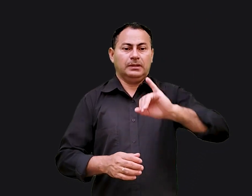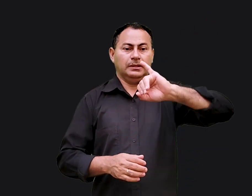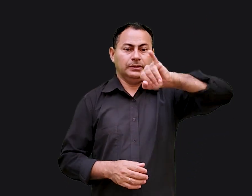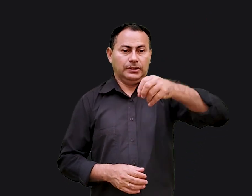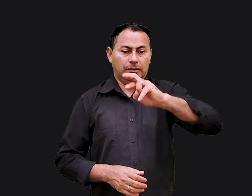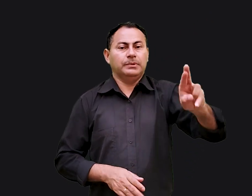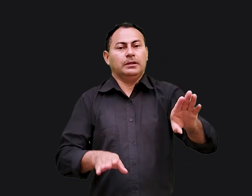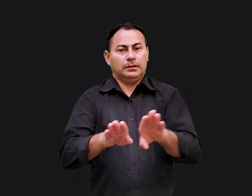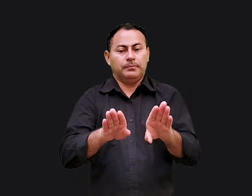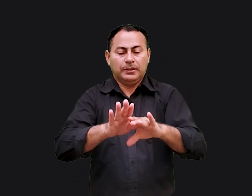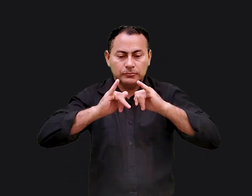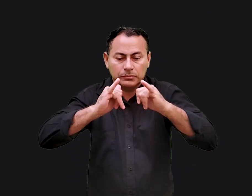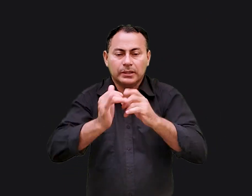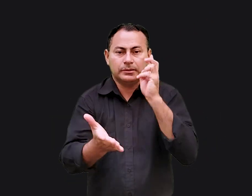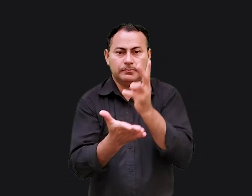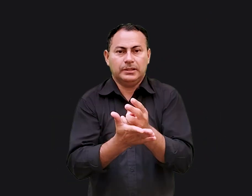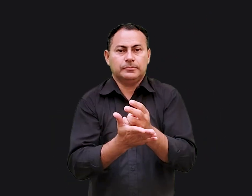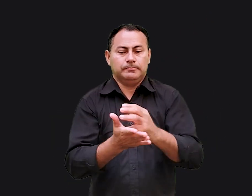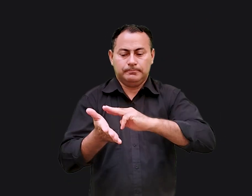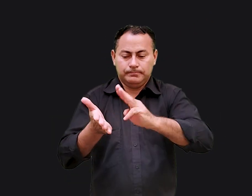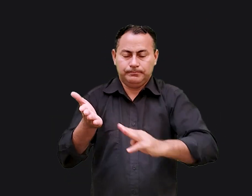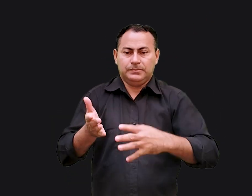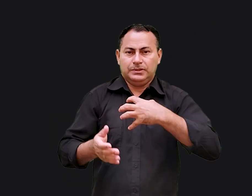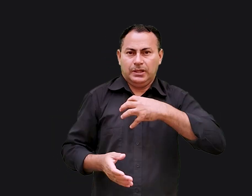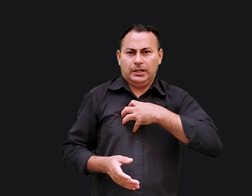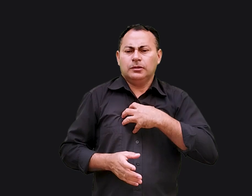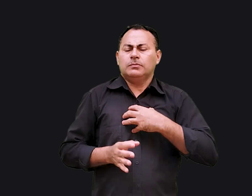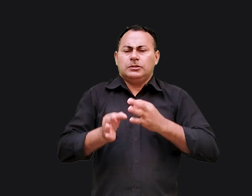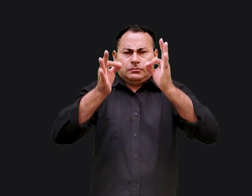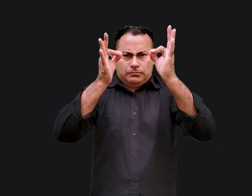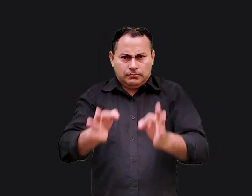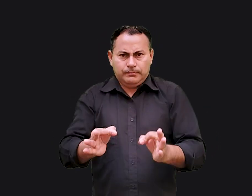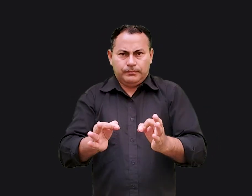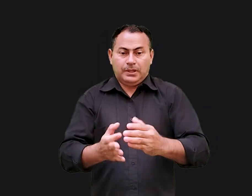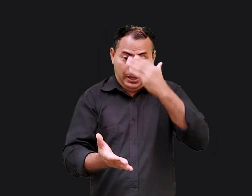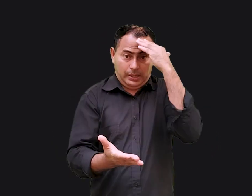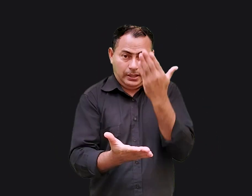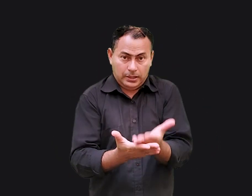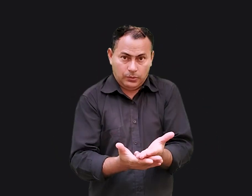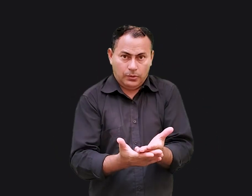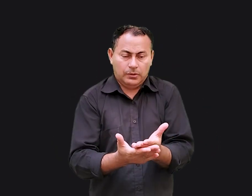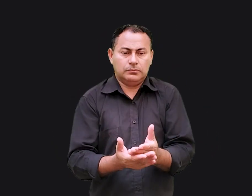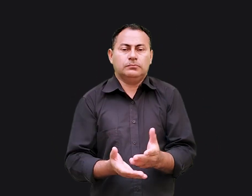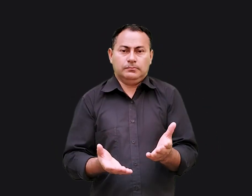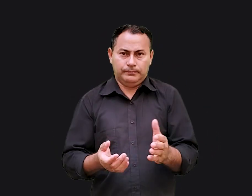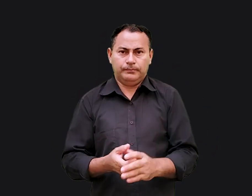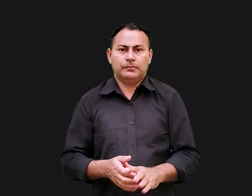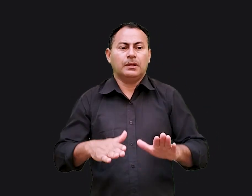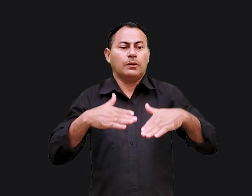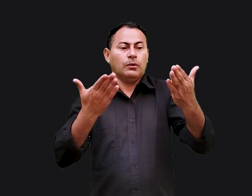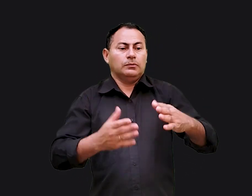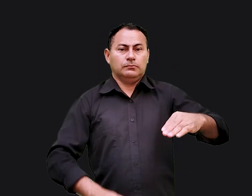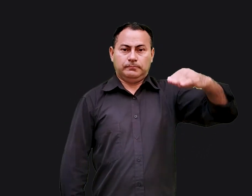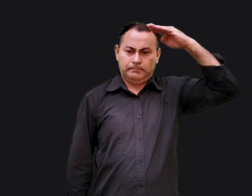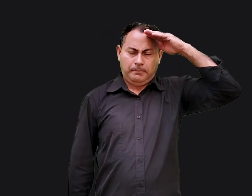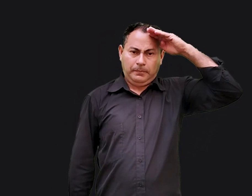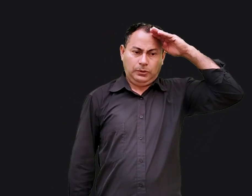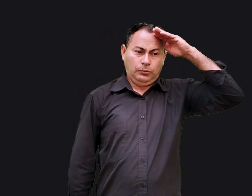Jeremias também pregou essa mesma mensagem de maneira tão enfática e acreditou tanto nela que quando os